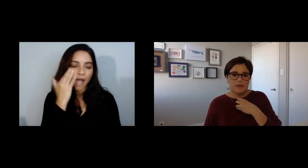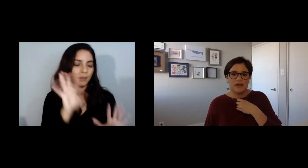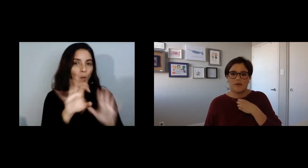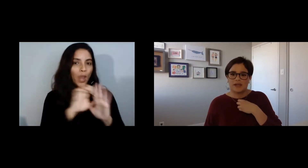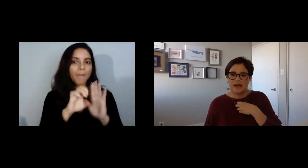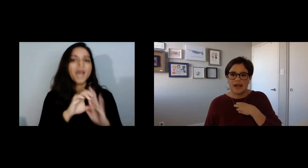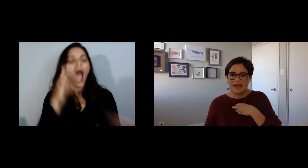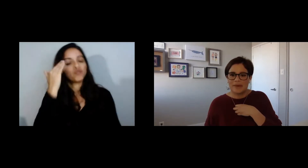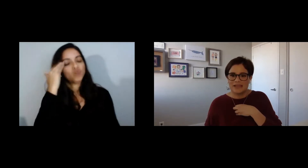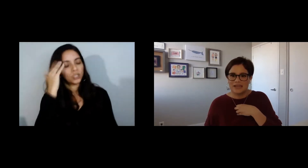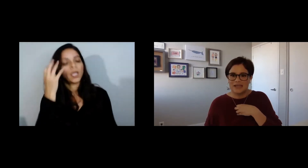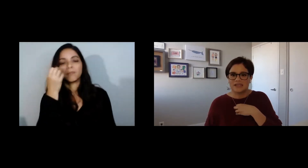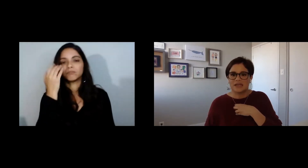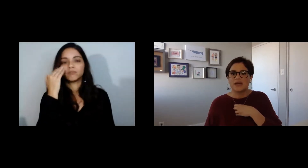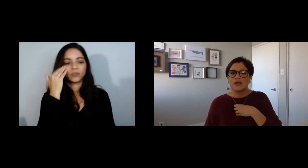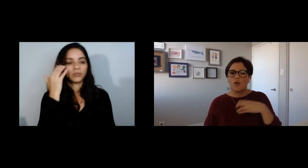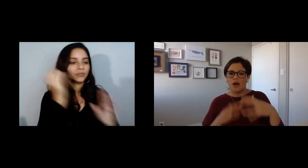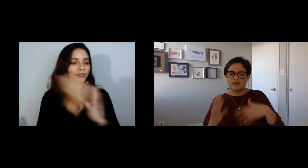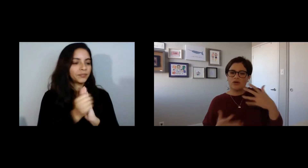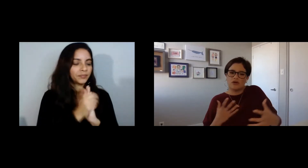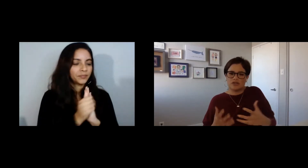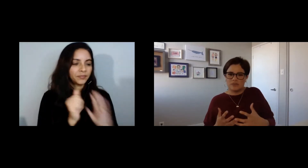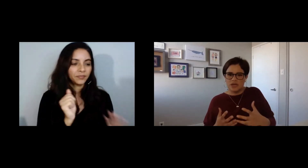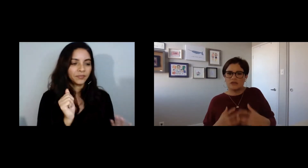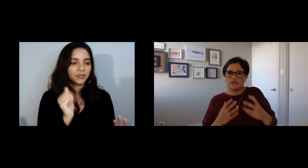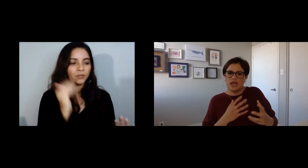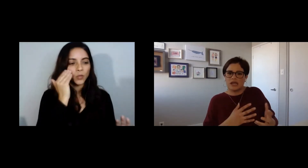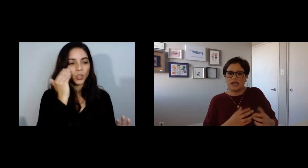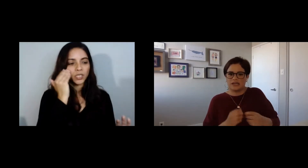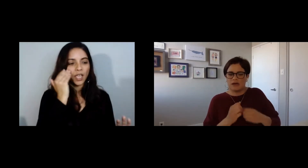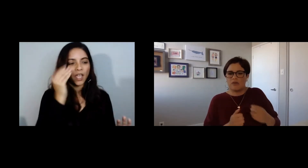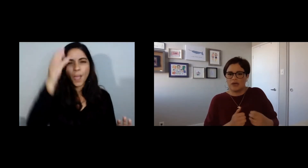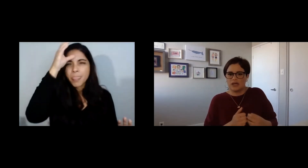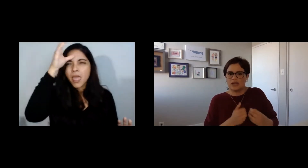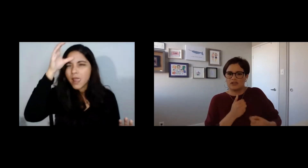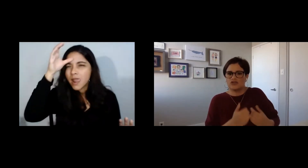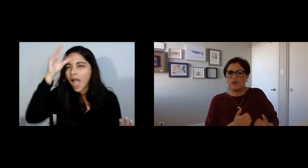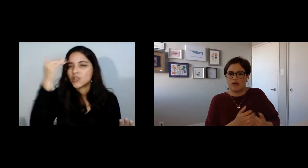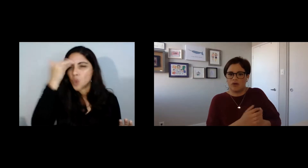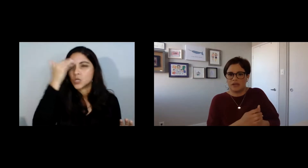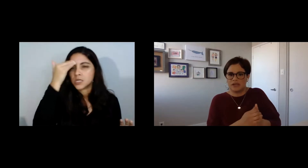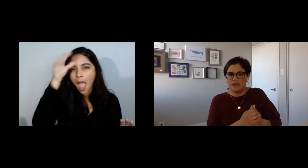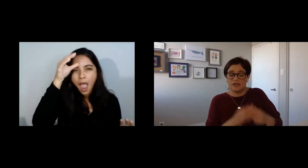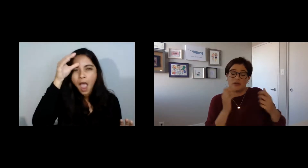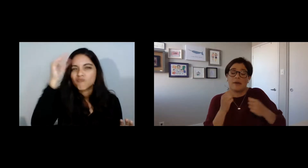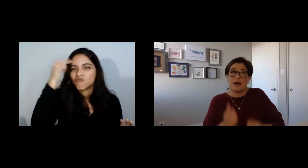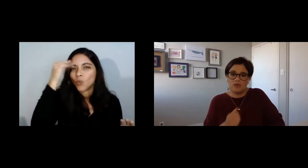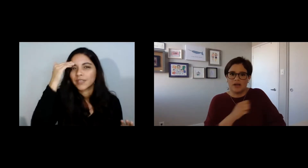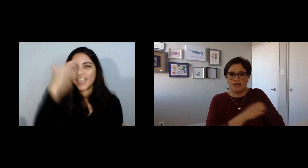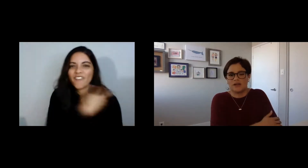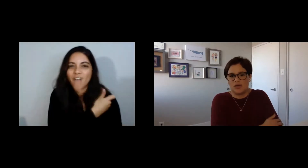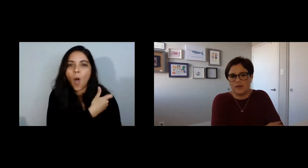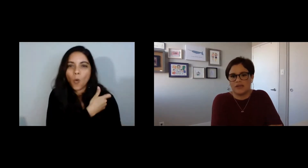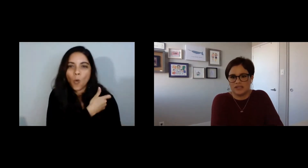ustedes viven las comunidades a las que pertenecen cuánto conocimiento tienen esas comunidades sobre COVID sobre las